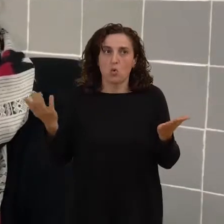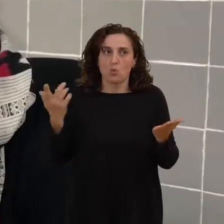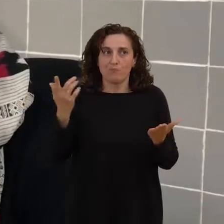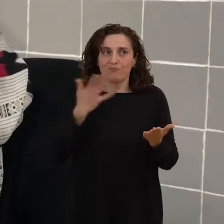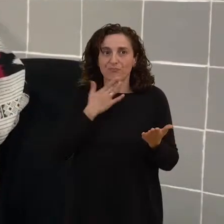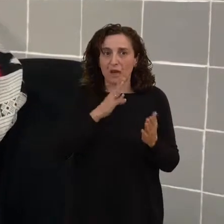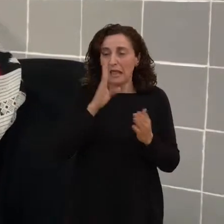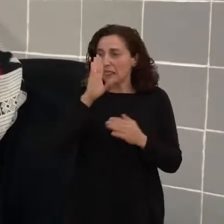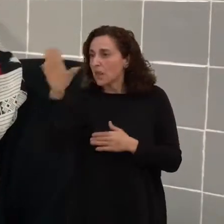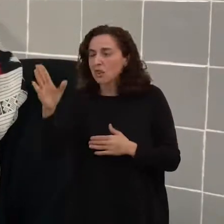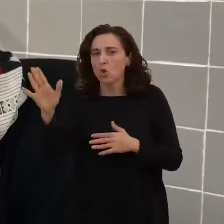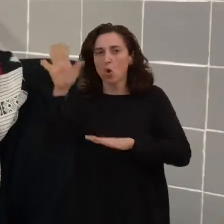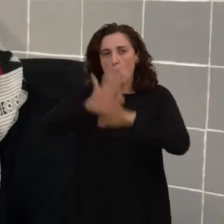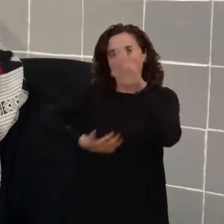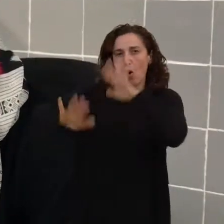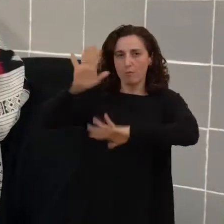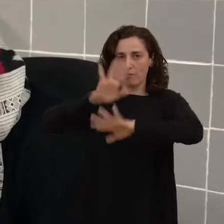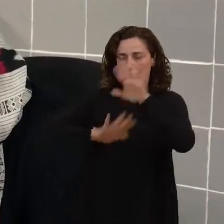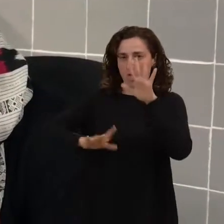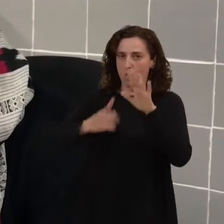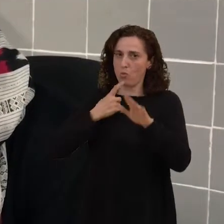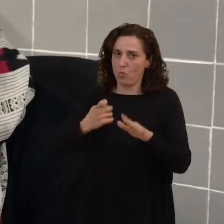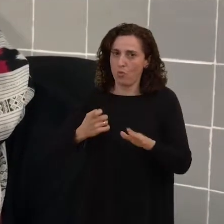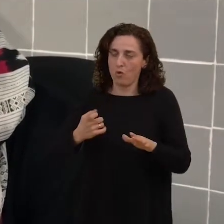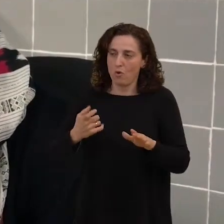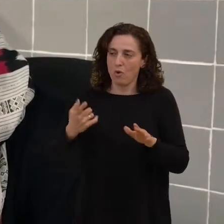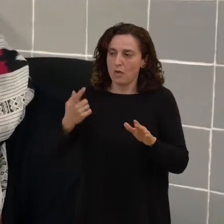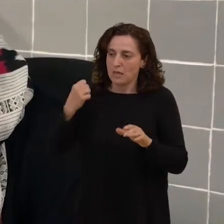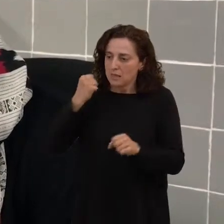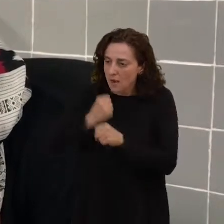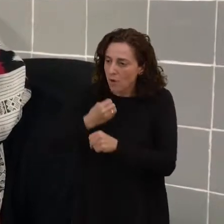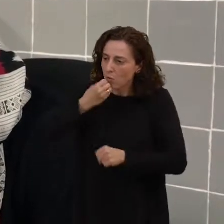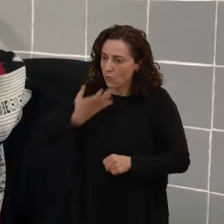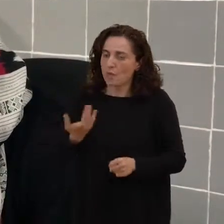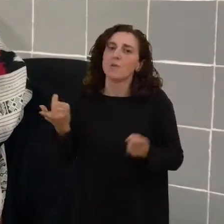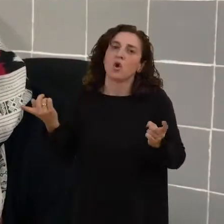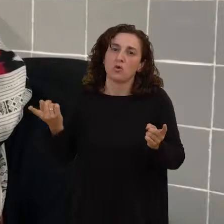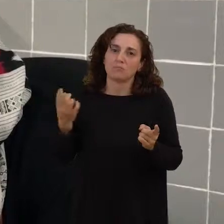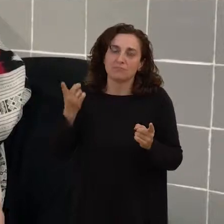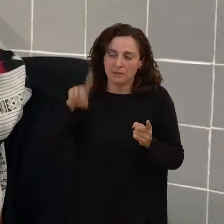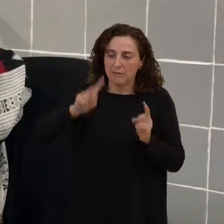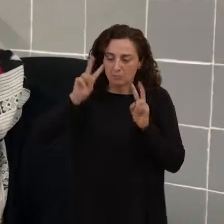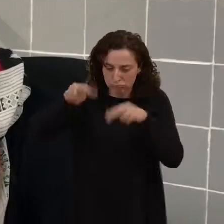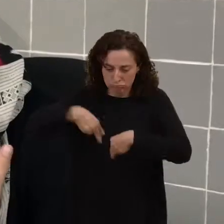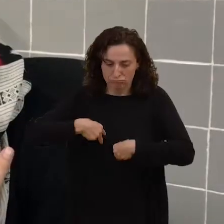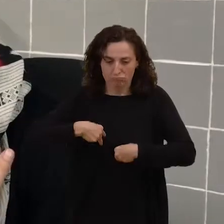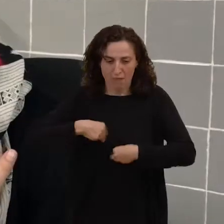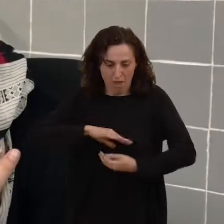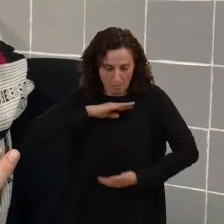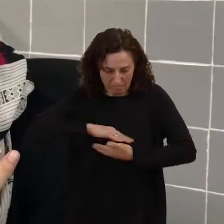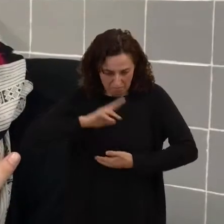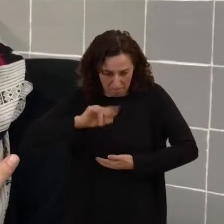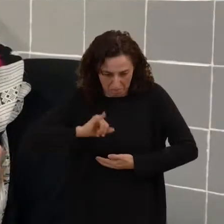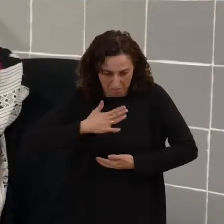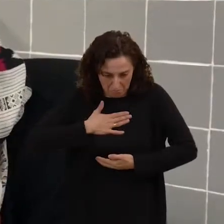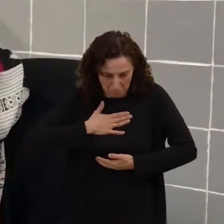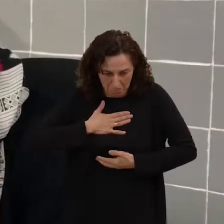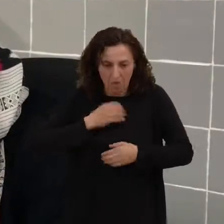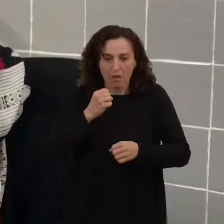en directo es más complicado el saber que estás haciendo un buen trabajo, pero siempre tienes tú mismo la capacidad de decir estoy escribiendo